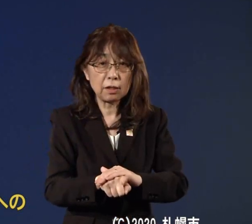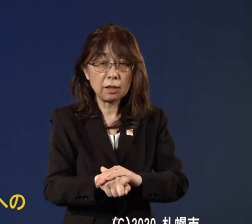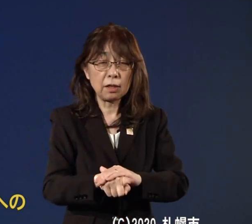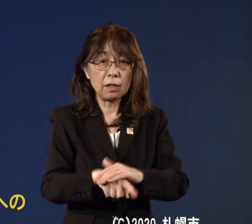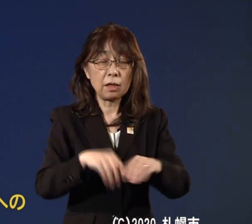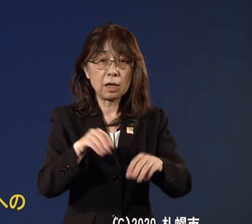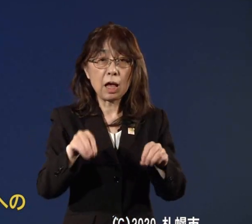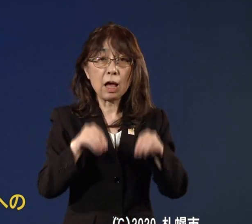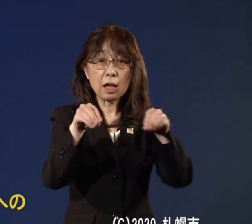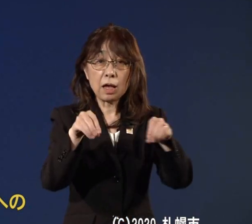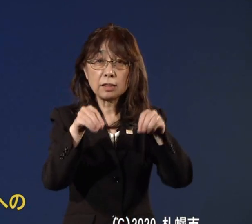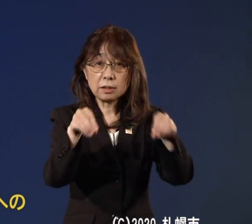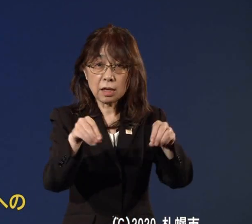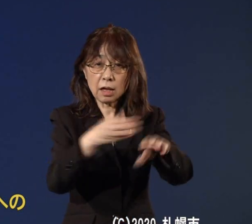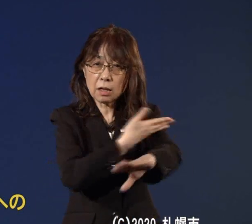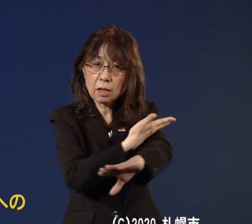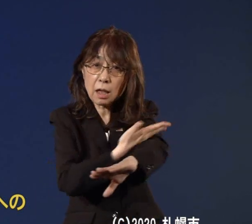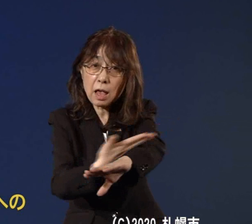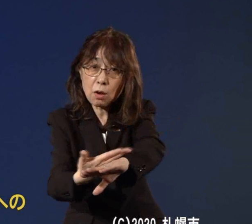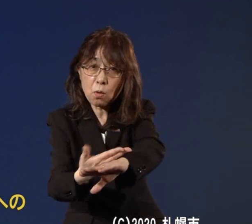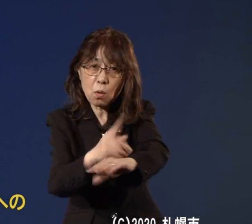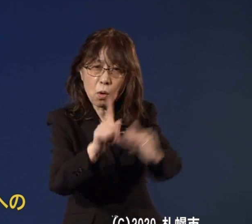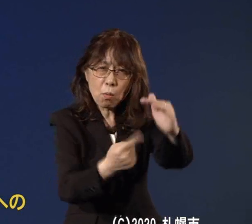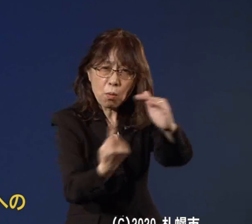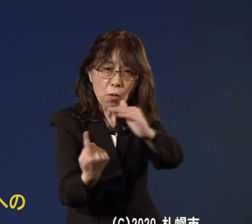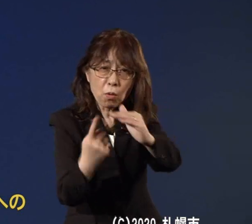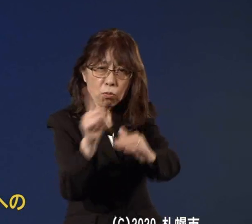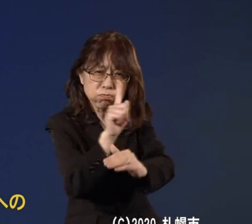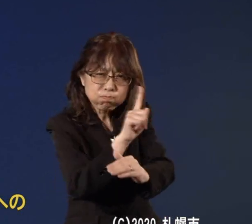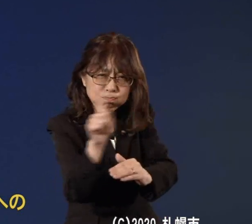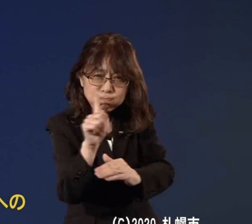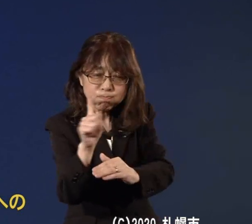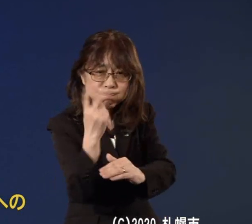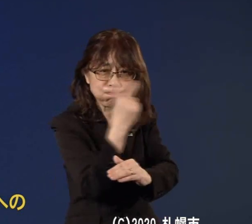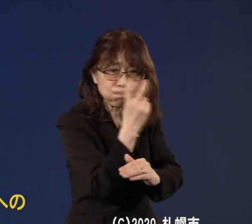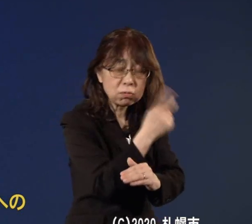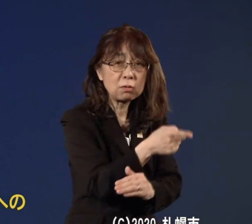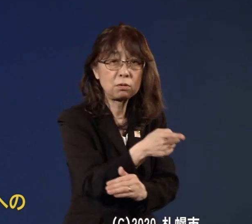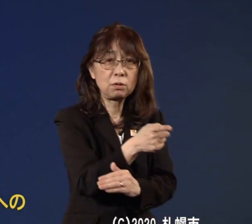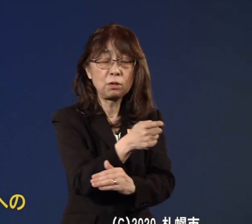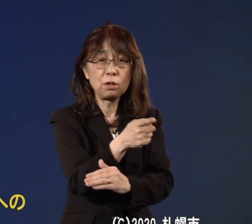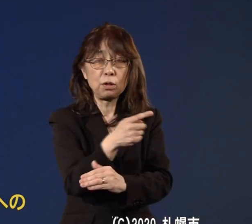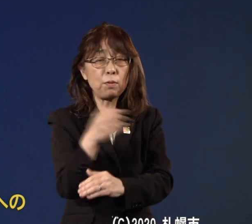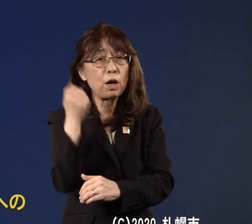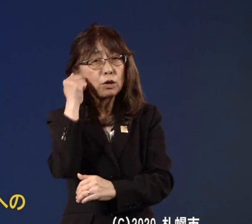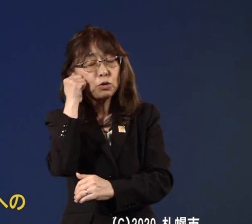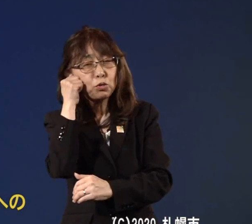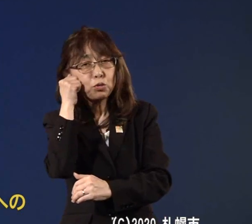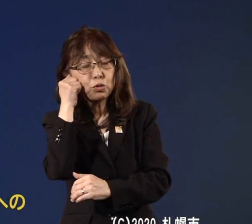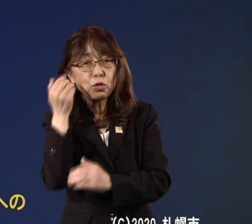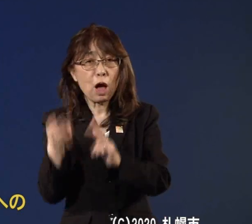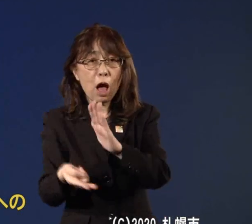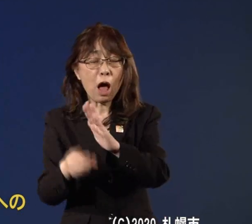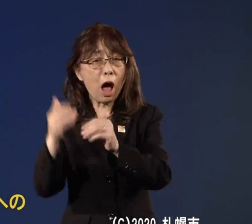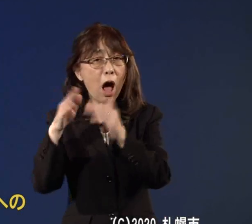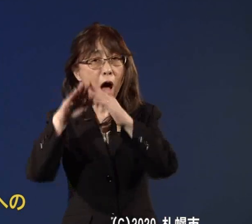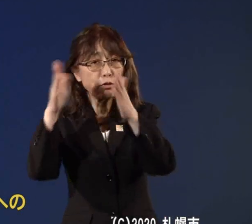を追う保健所の職員あるいは宿泊療養施設に先ほど申しげましたように